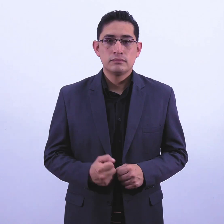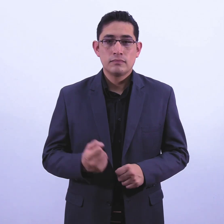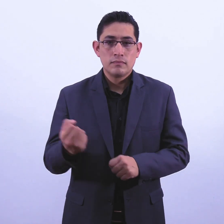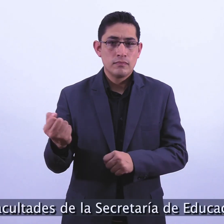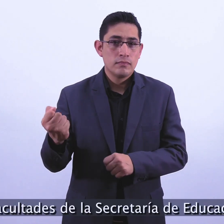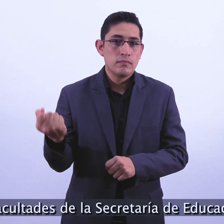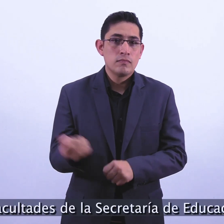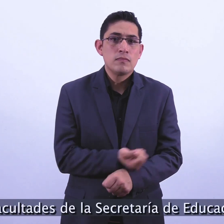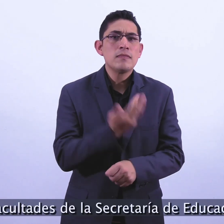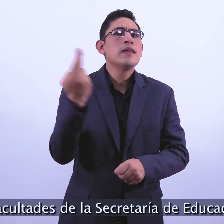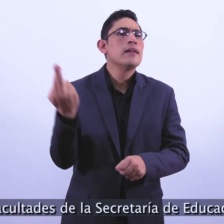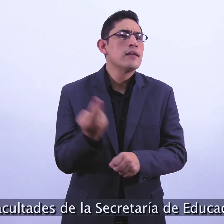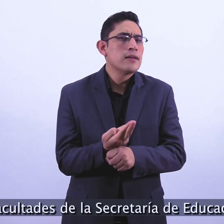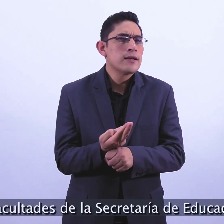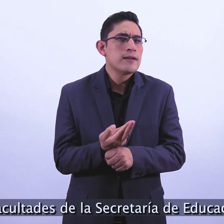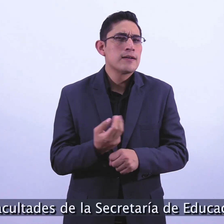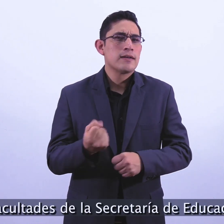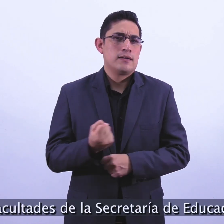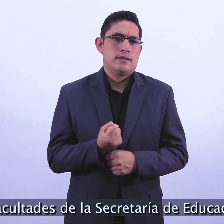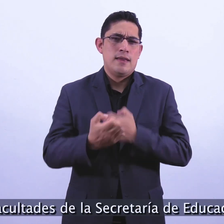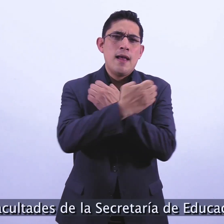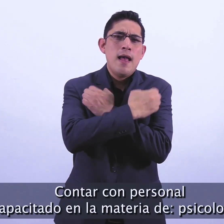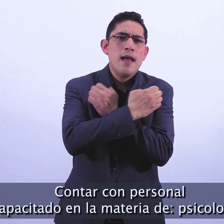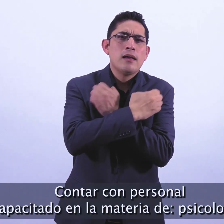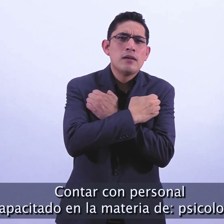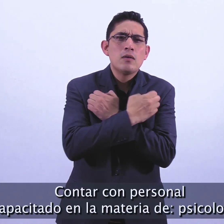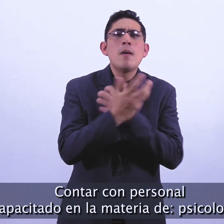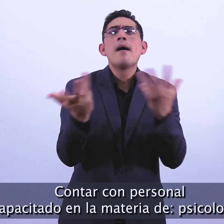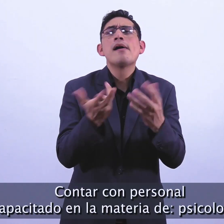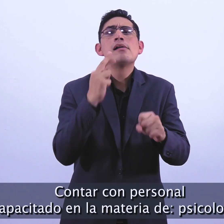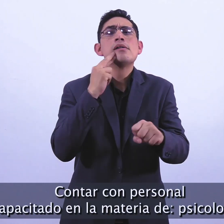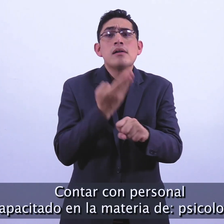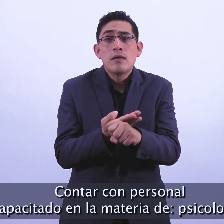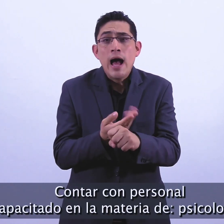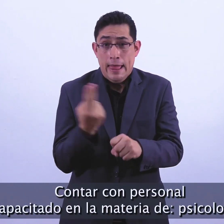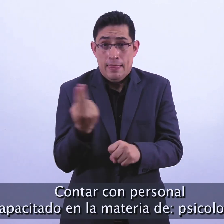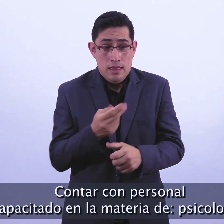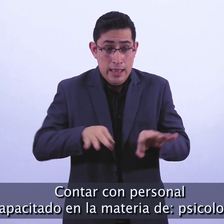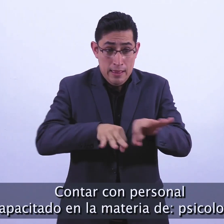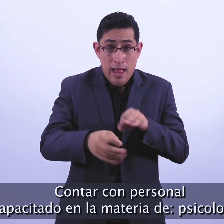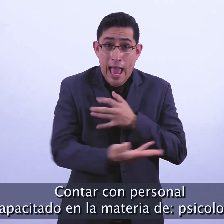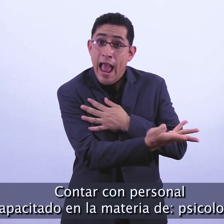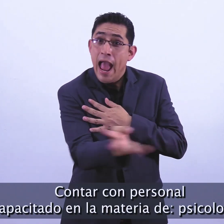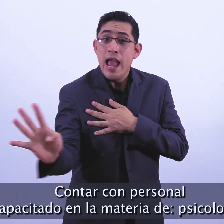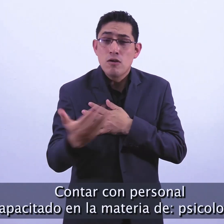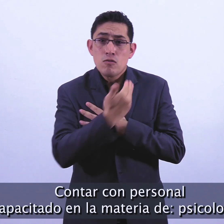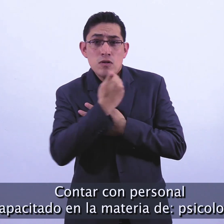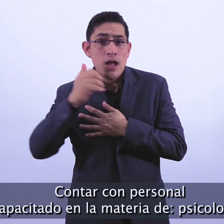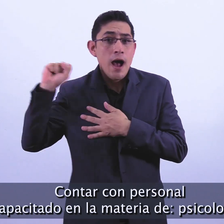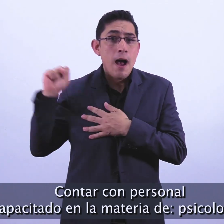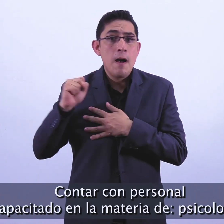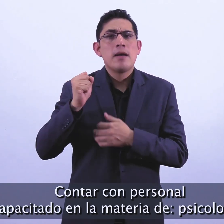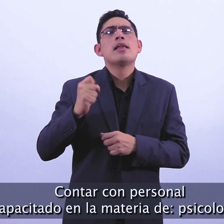Facultades de la Secretaría de Educación. Contar con personal capacitado en la materia de Psicología,